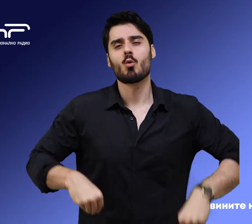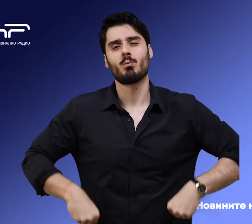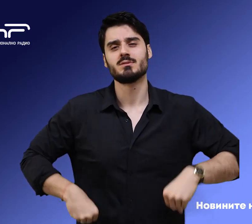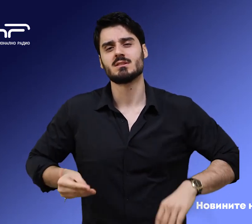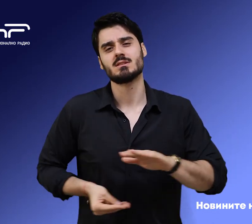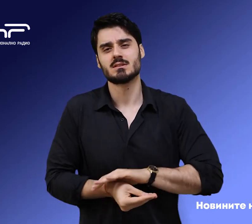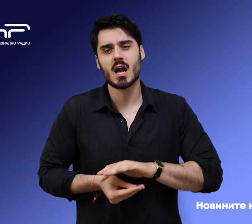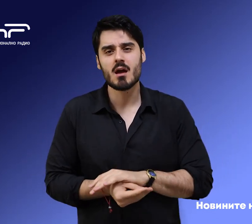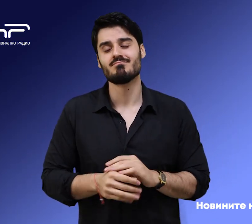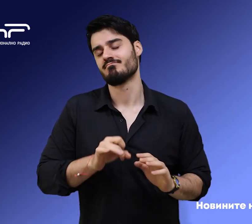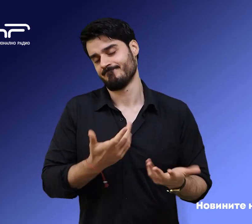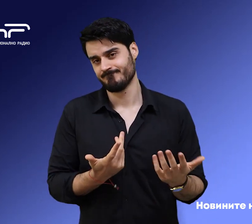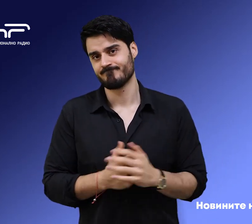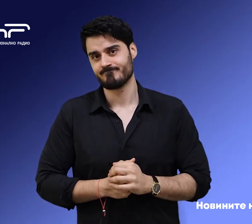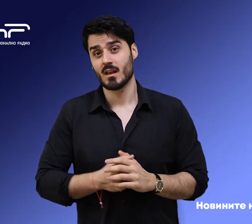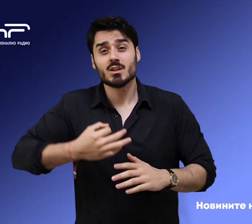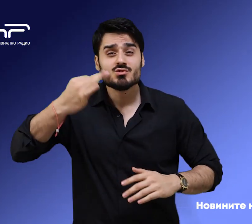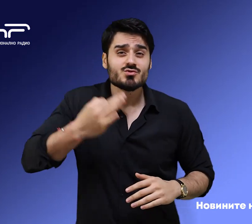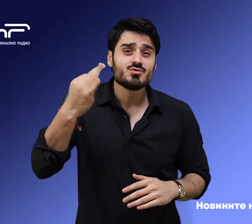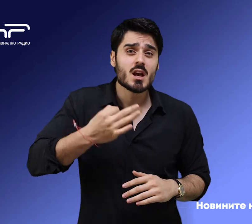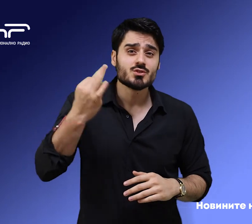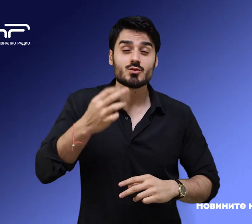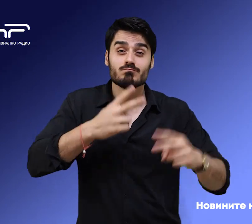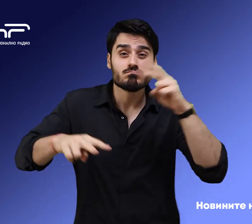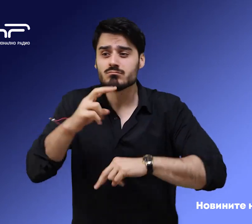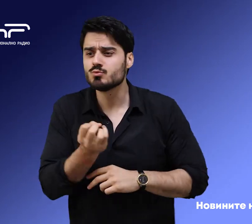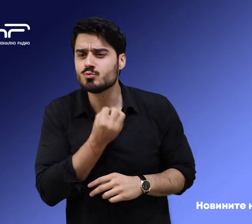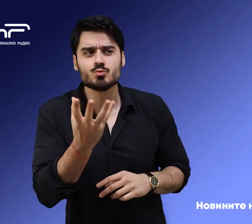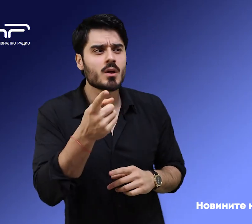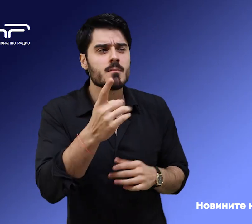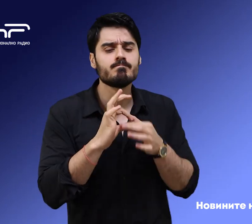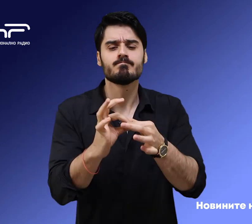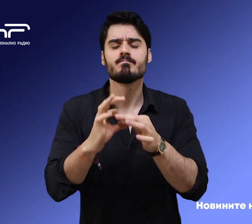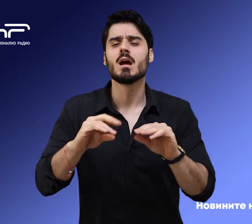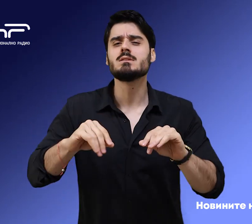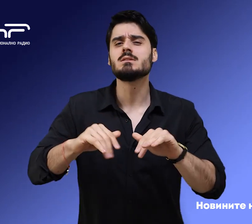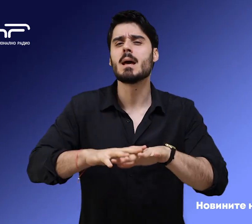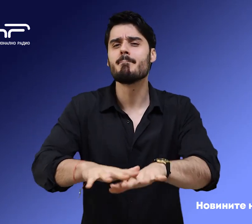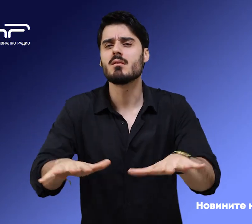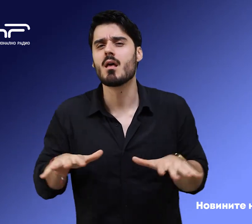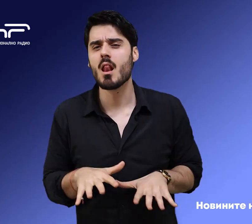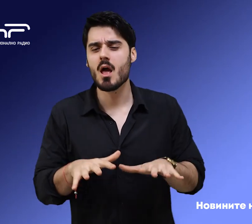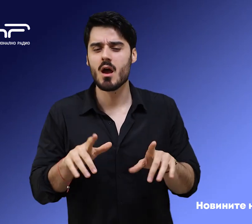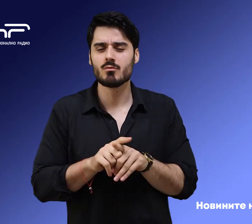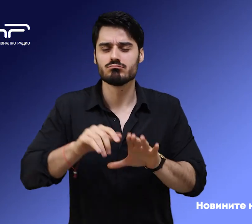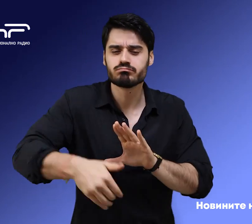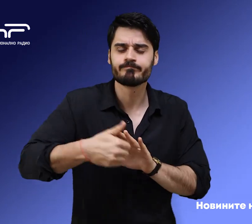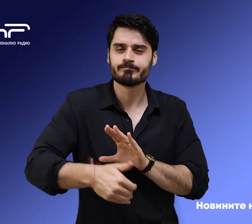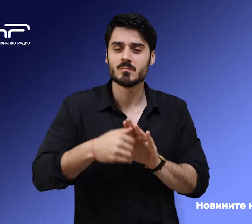за злоупотреби. Най-често се разглеждат случаи свързани с замеделието, 42, регионалното